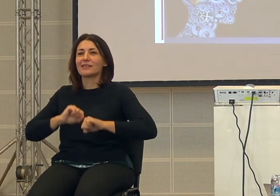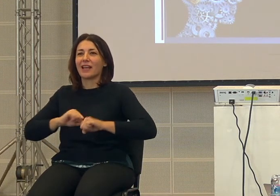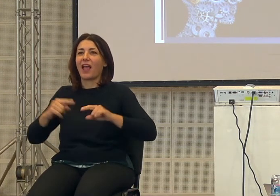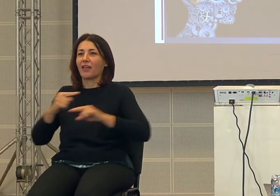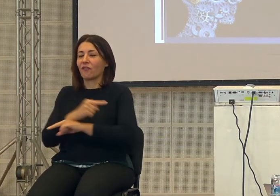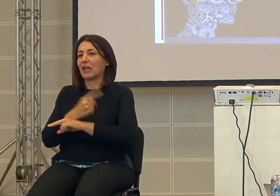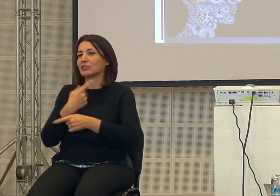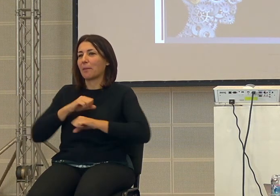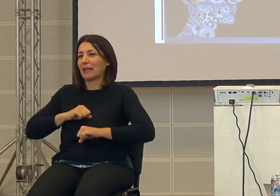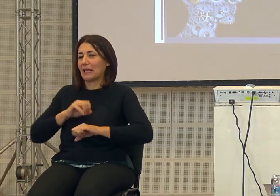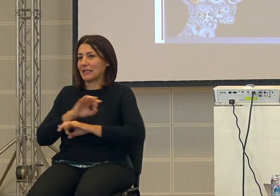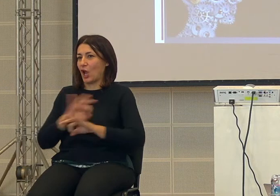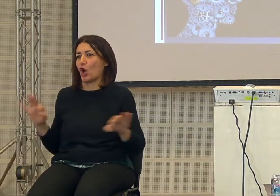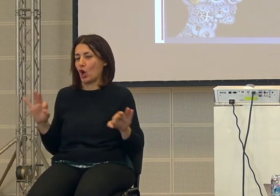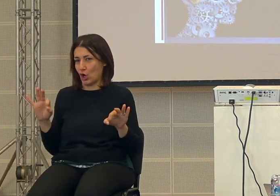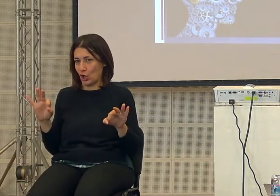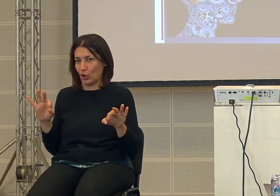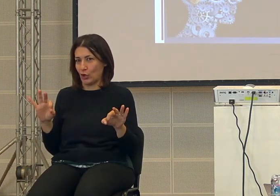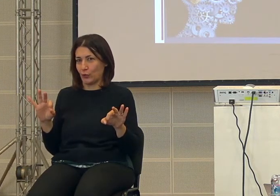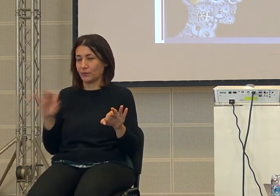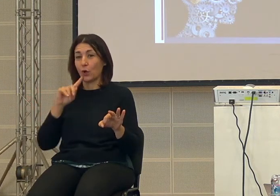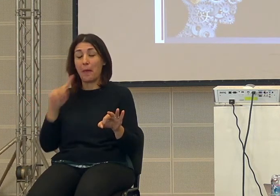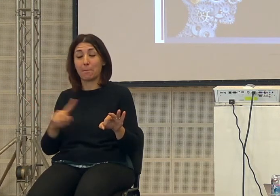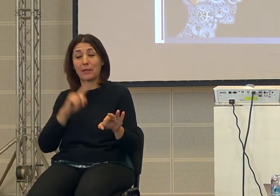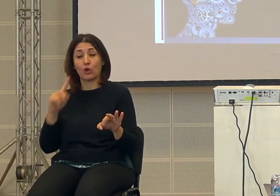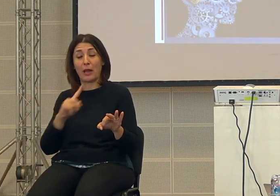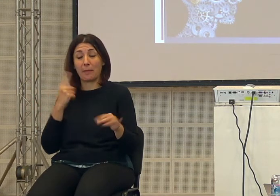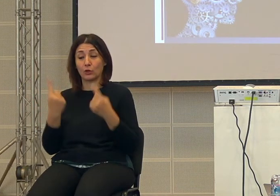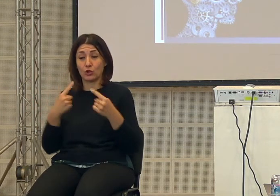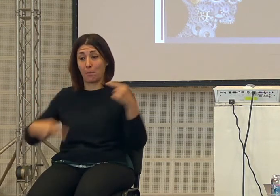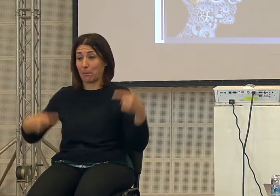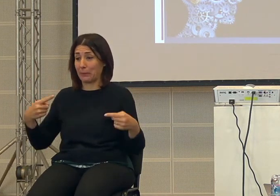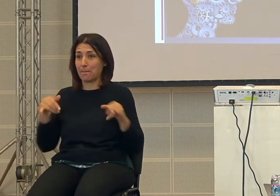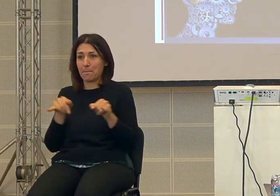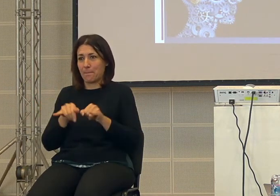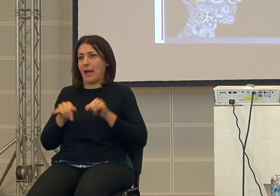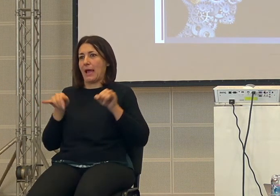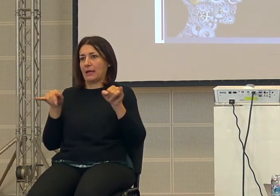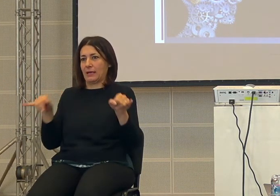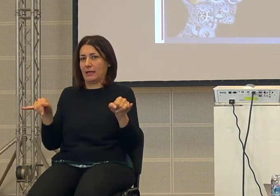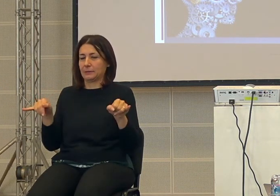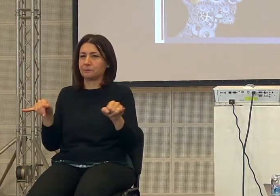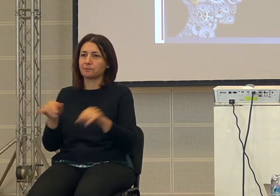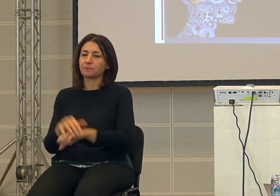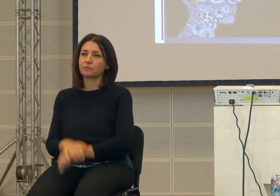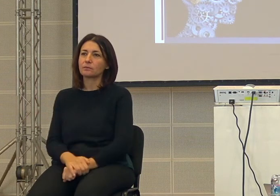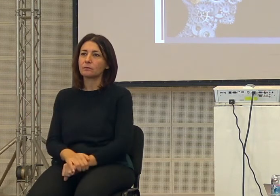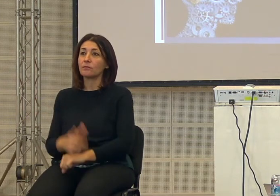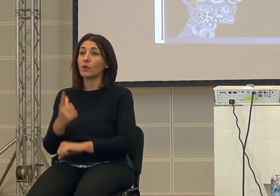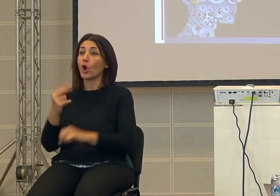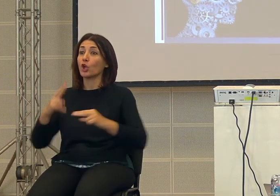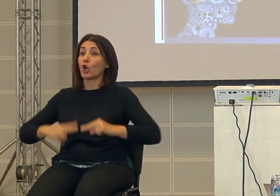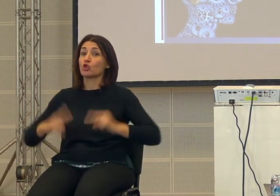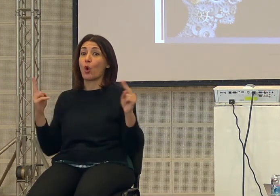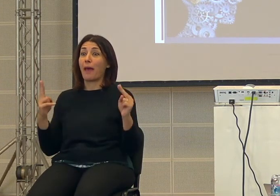cioè non riuscivano mai a migliorare la propria situazione con la scoperta